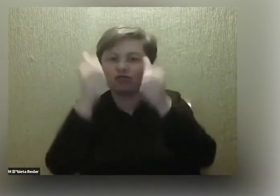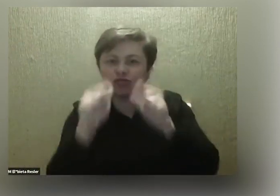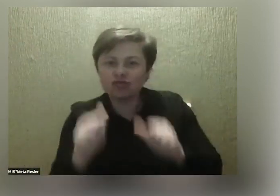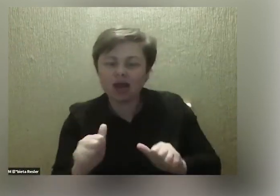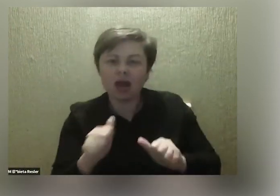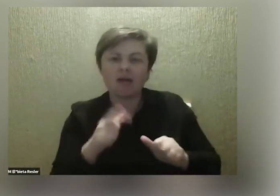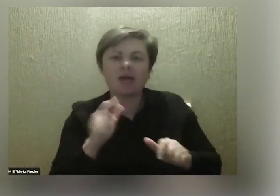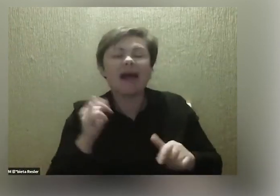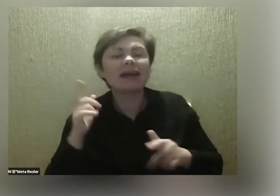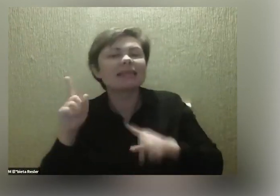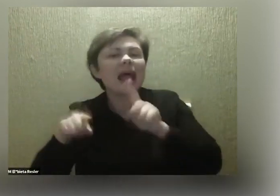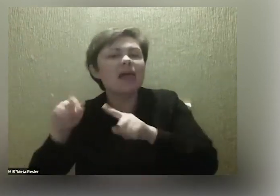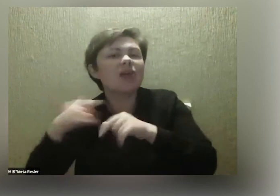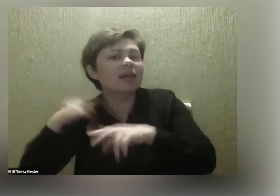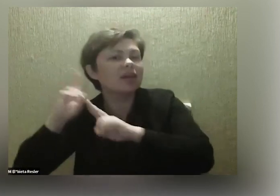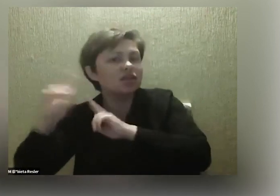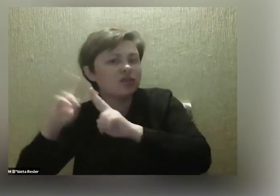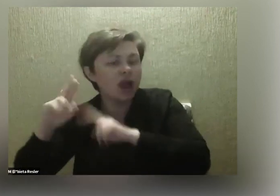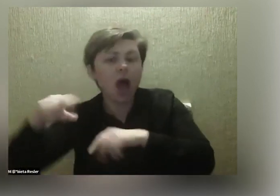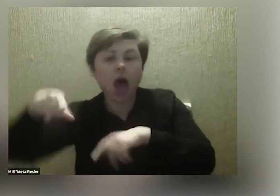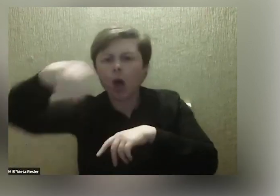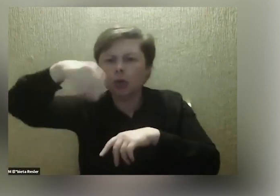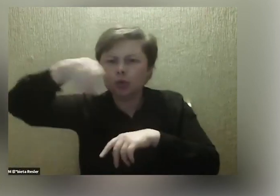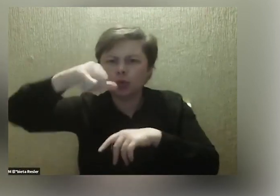dźwięku, ta sól układała się inaczej.